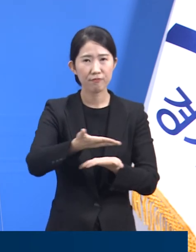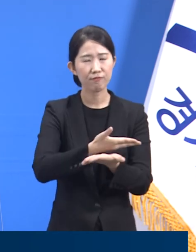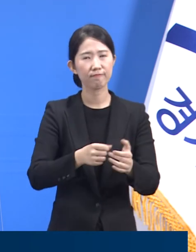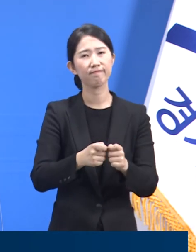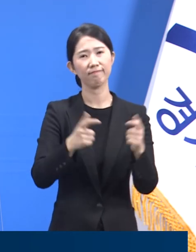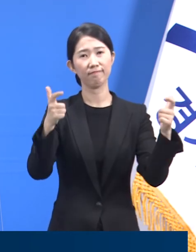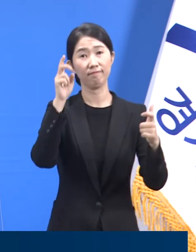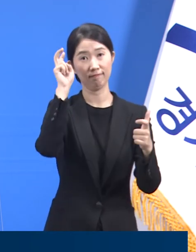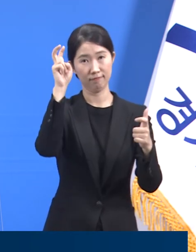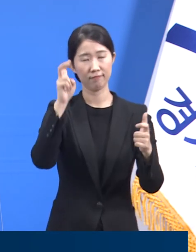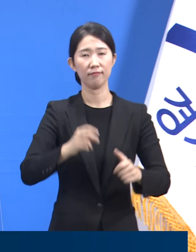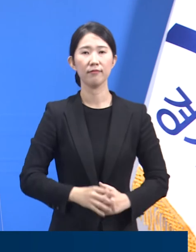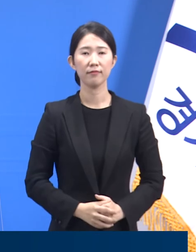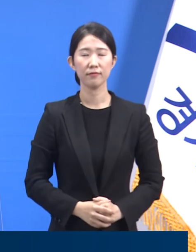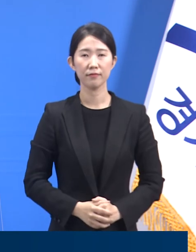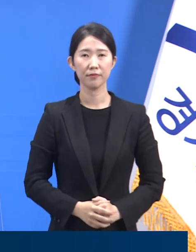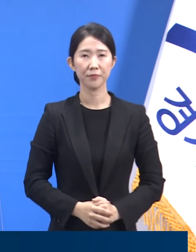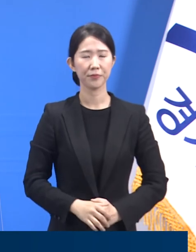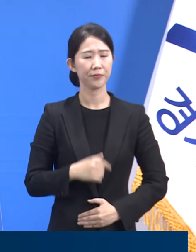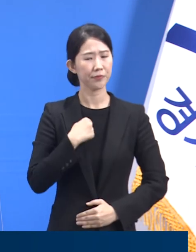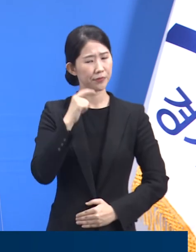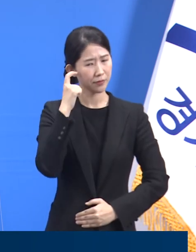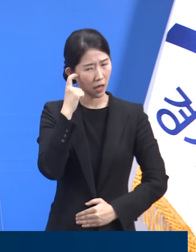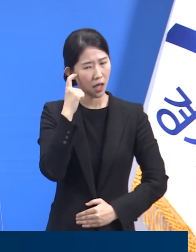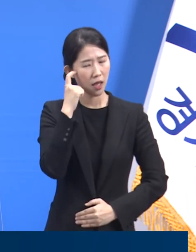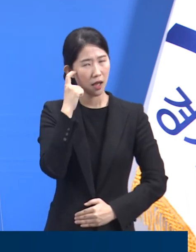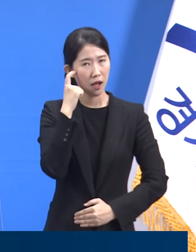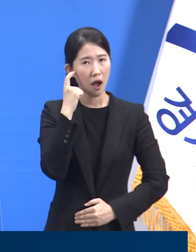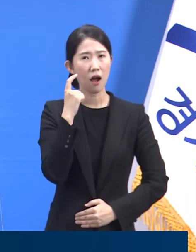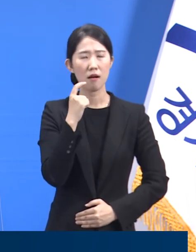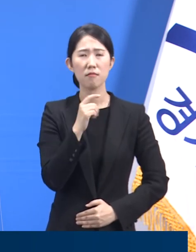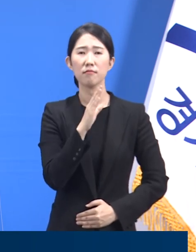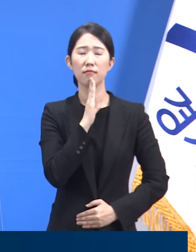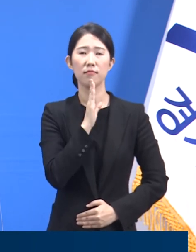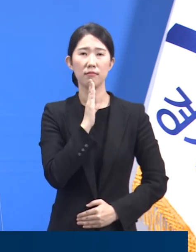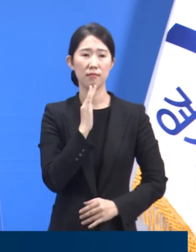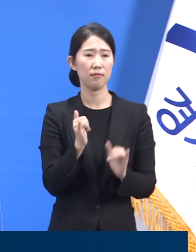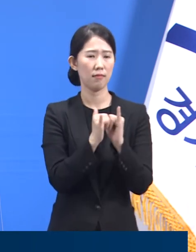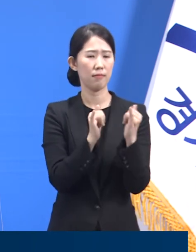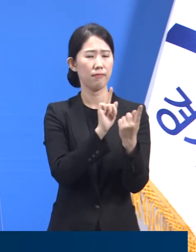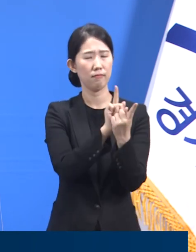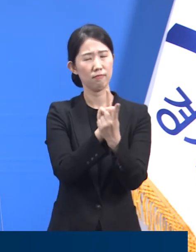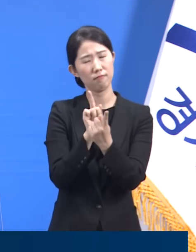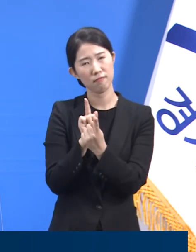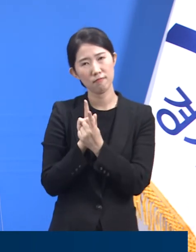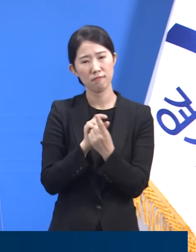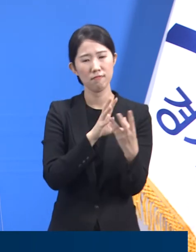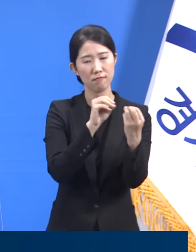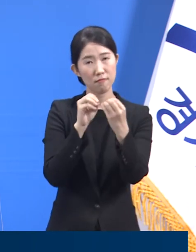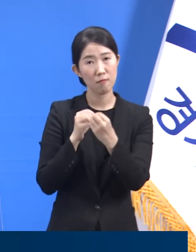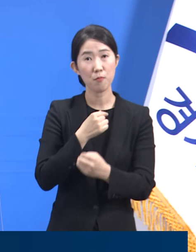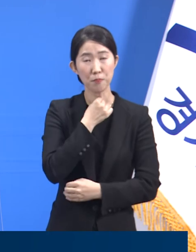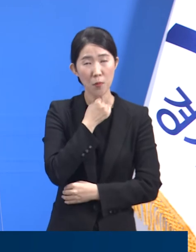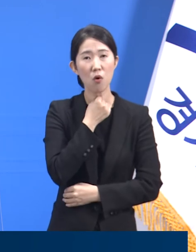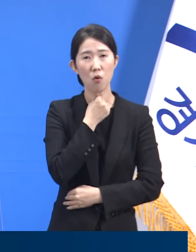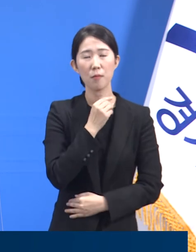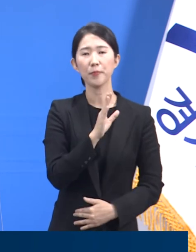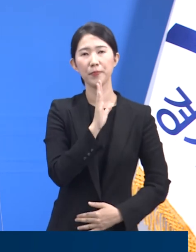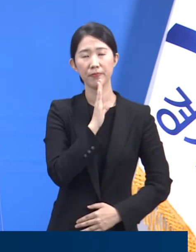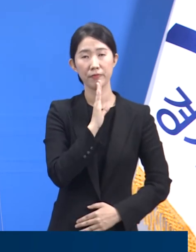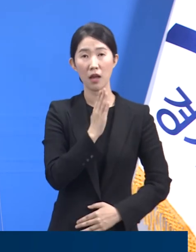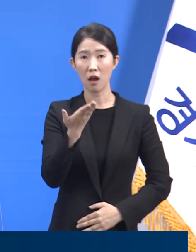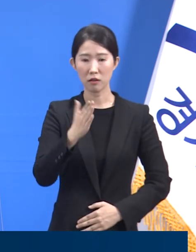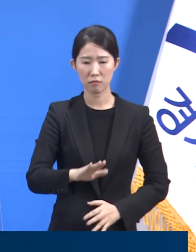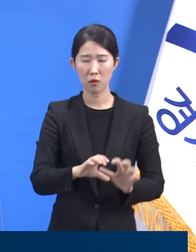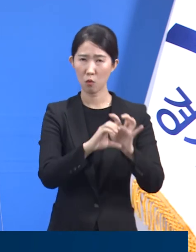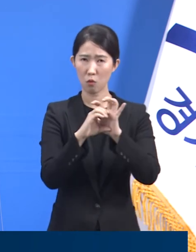예상합니다. 생각해보면 너무나 회복하고 싶은 우리의 소중했던 일상이지만 코로나19 확산의 위험을